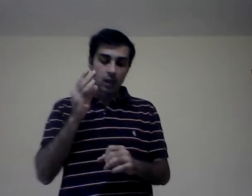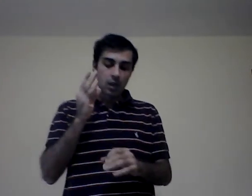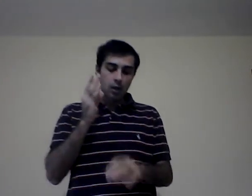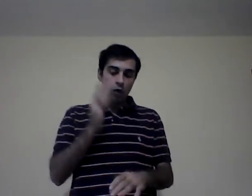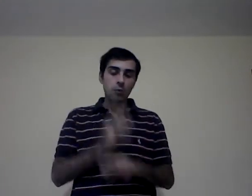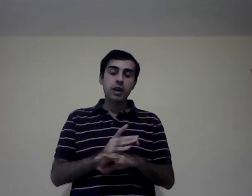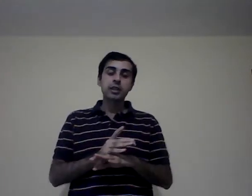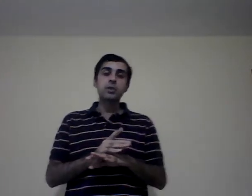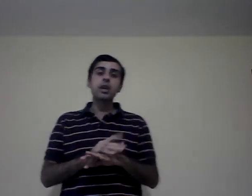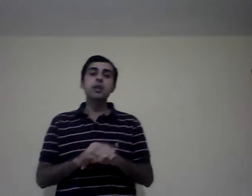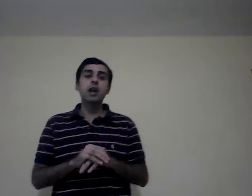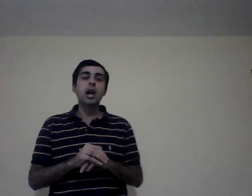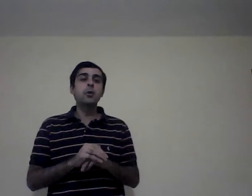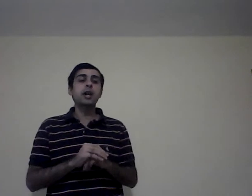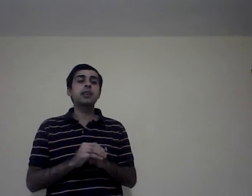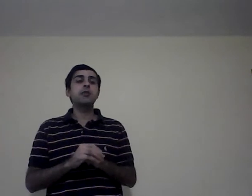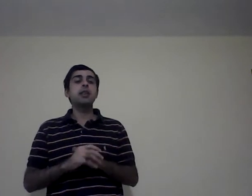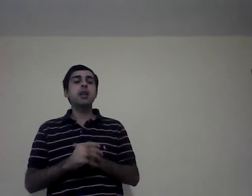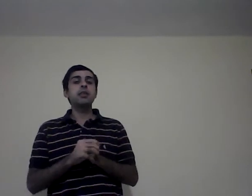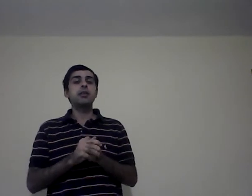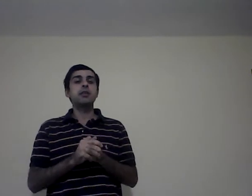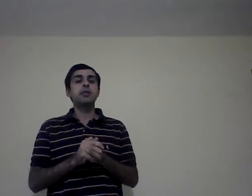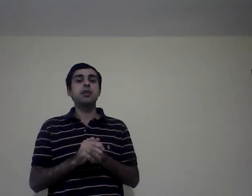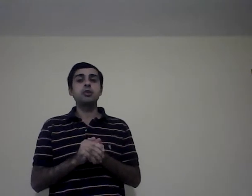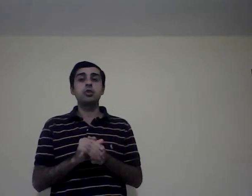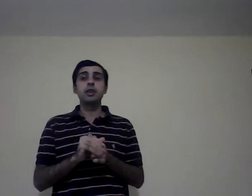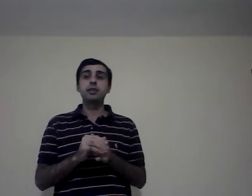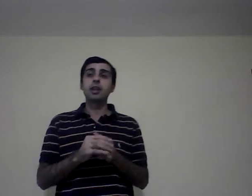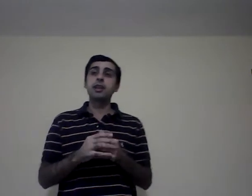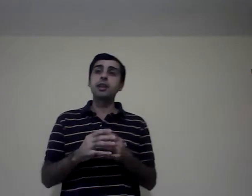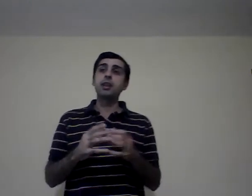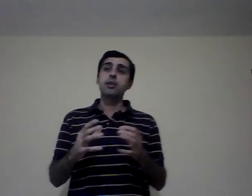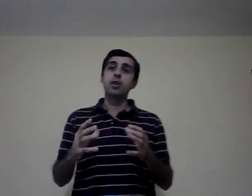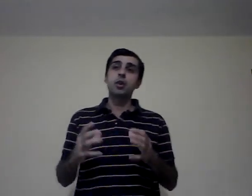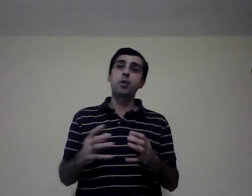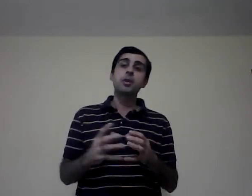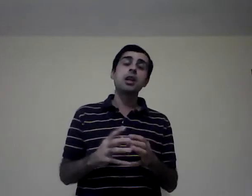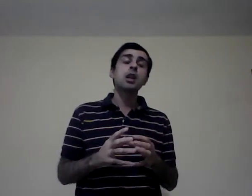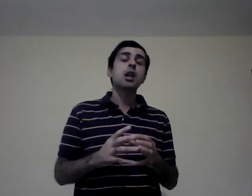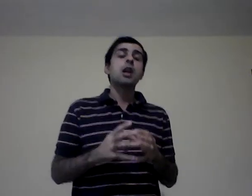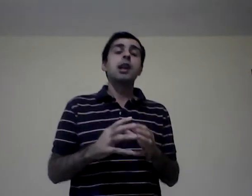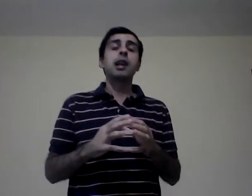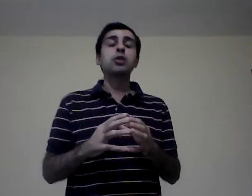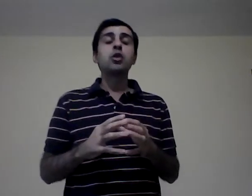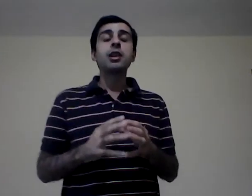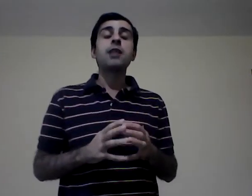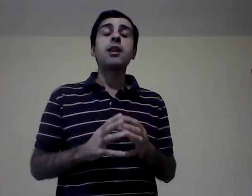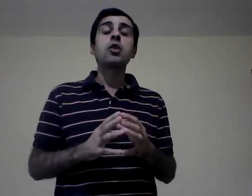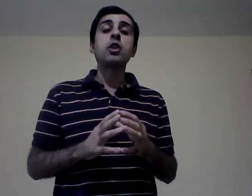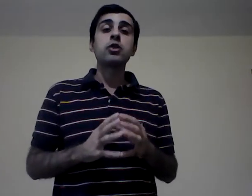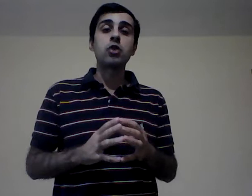Como actividad, hay una actividad, yo les traje, les copié, la historia del Banco Nación.